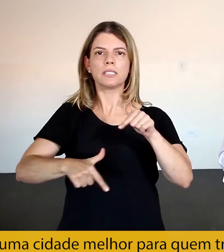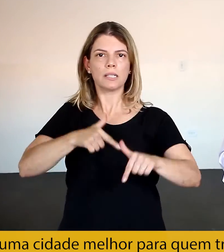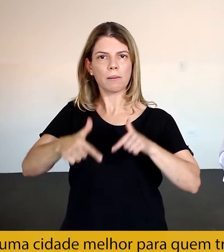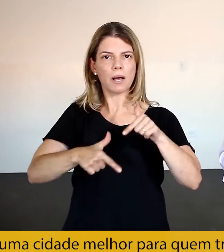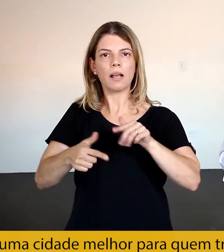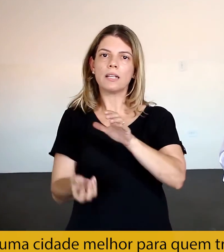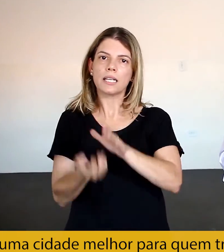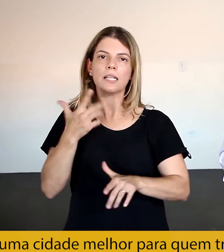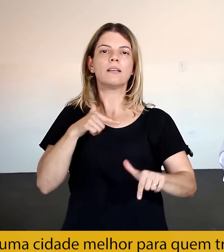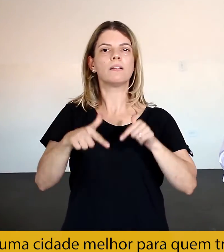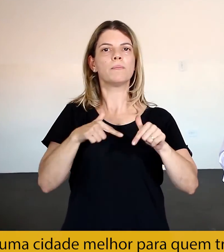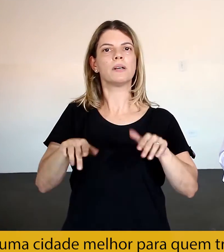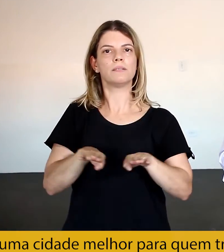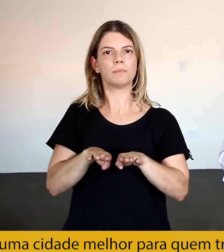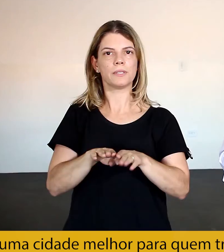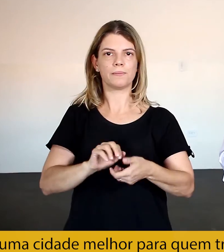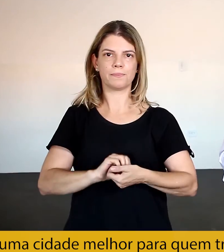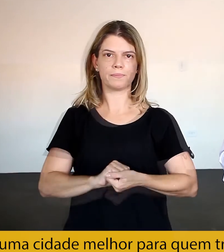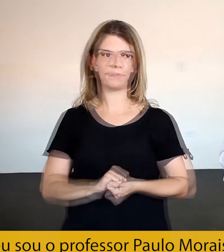gera trabalho.